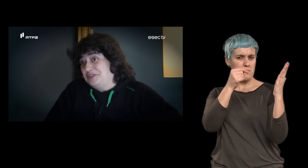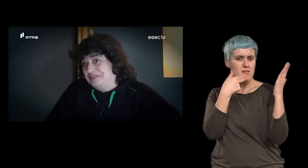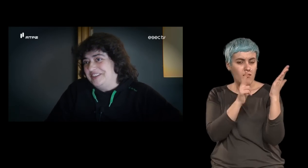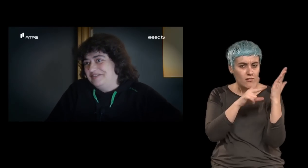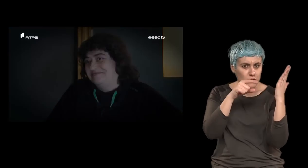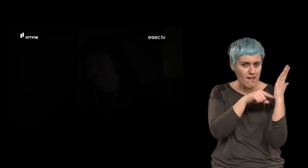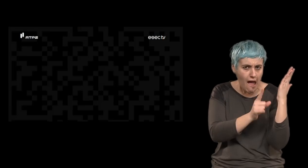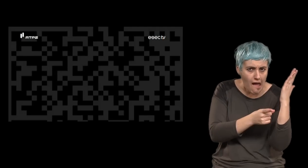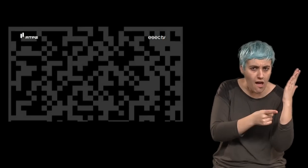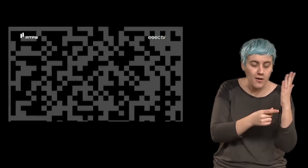fotografia.